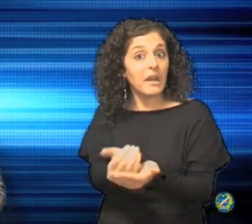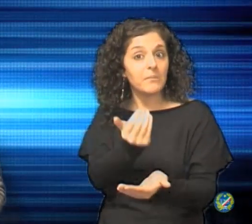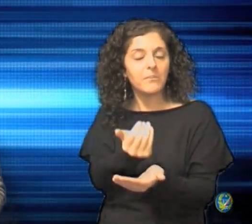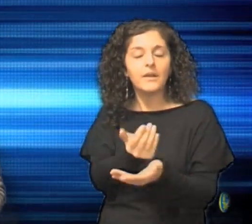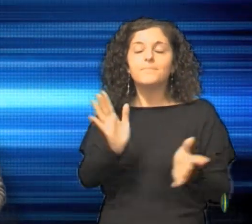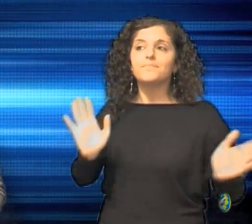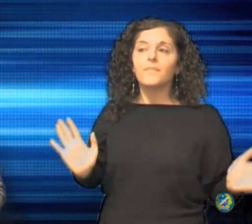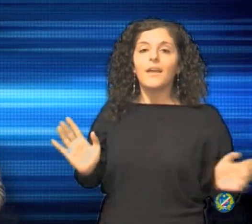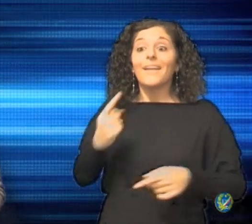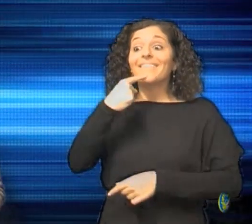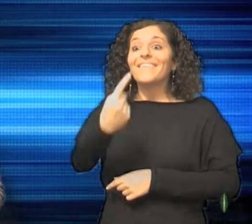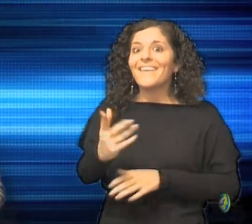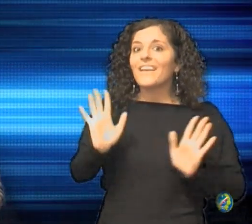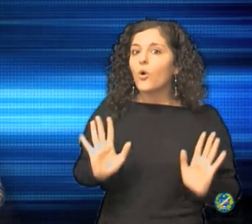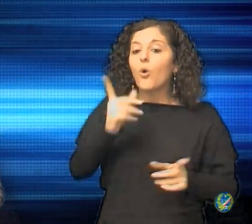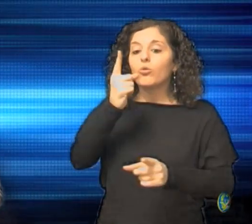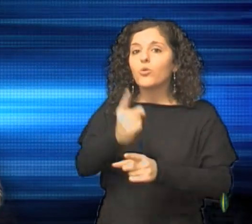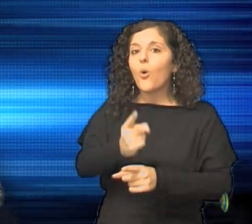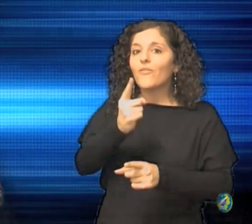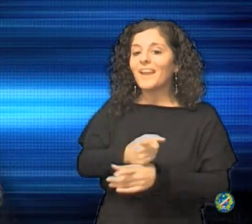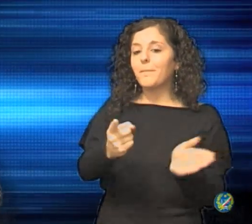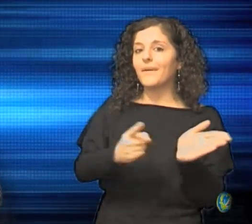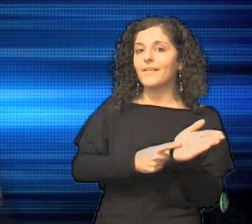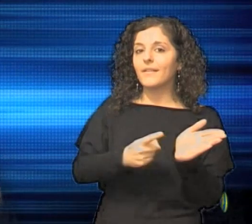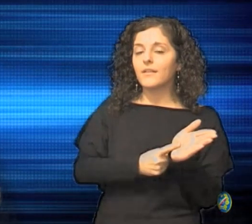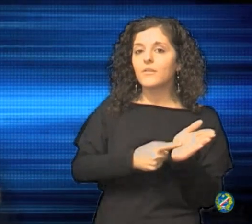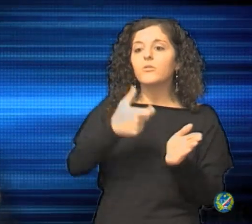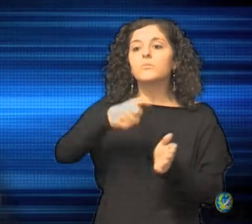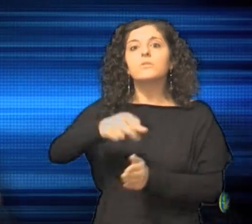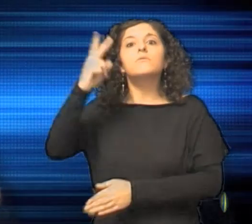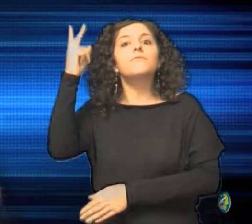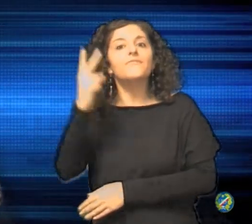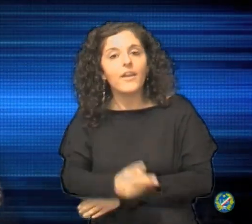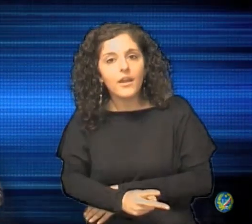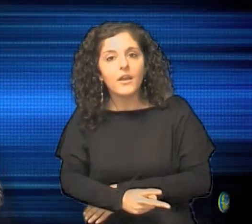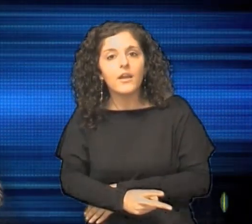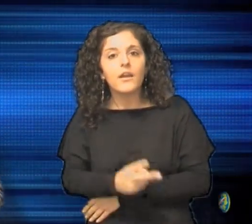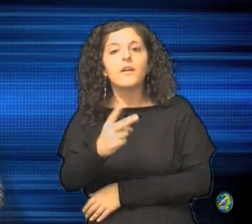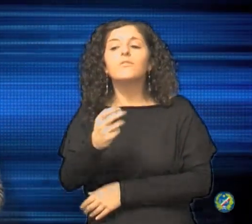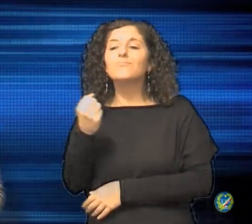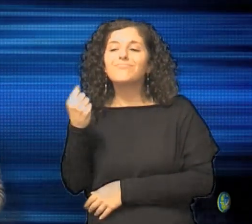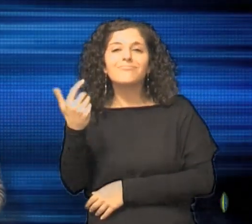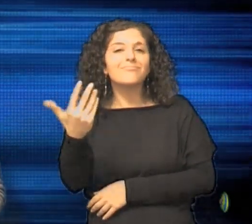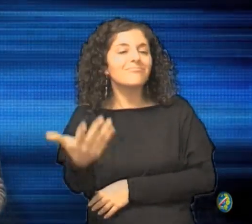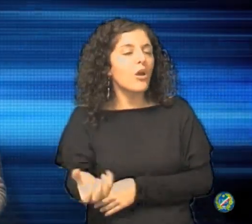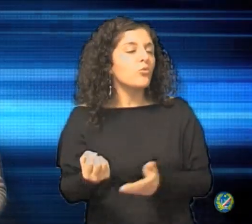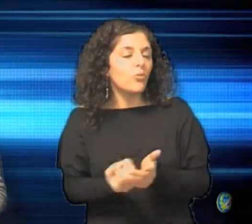Dico, dovrebbe avere diritto, perché in realtà sappiamo che in molti casi